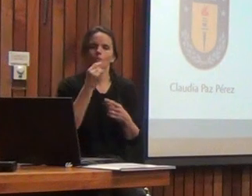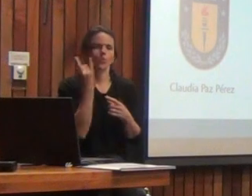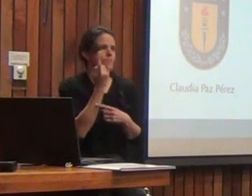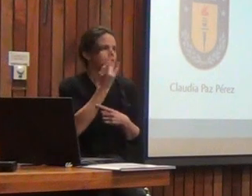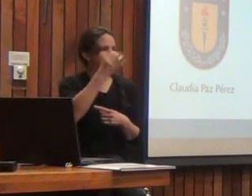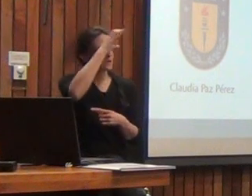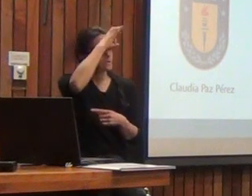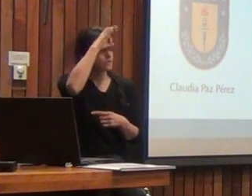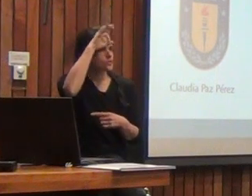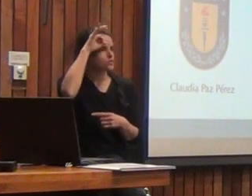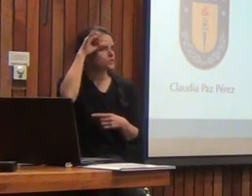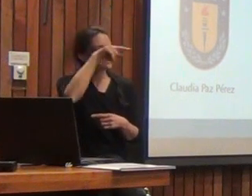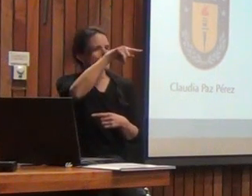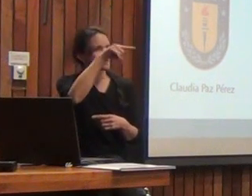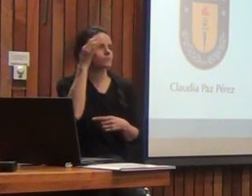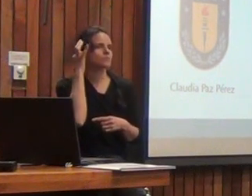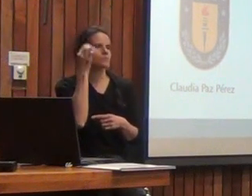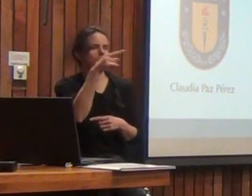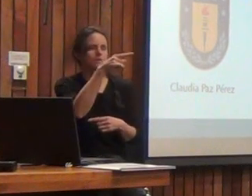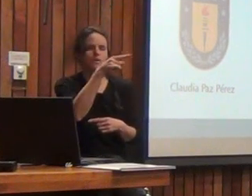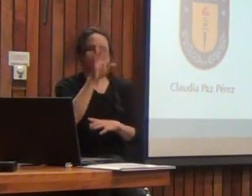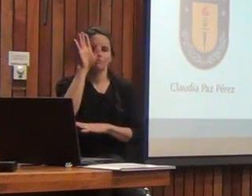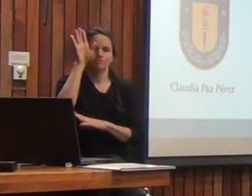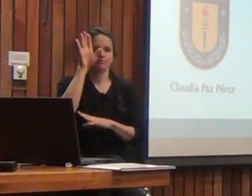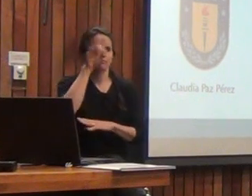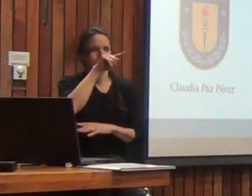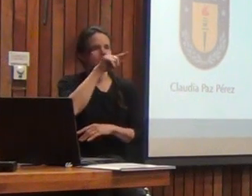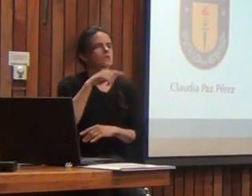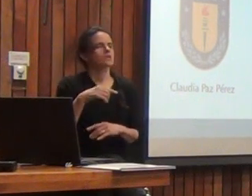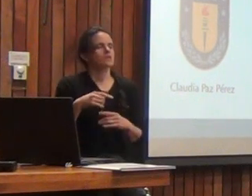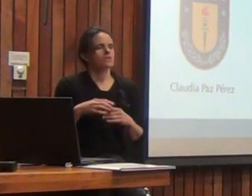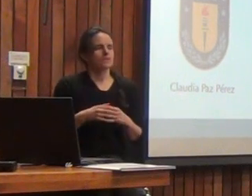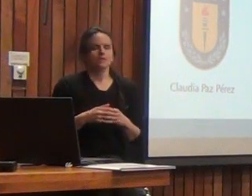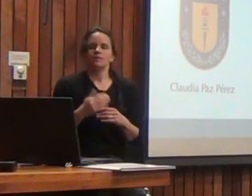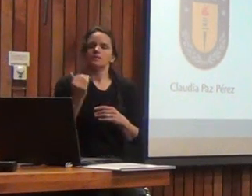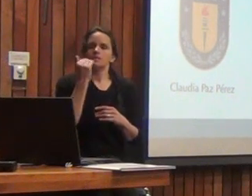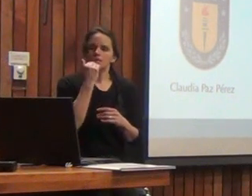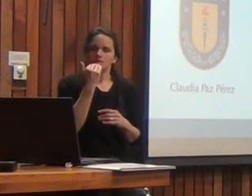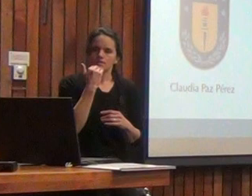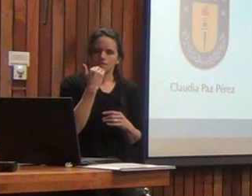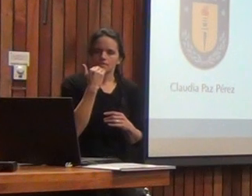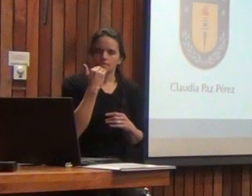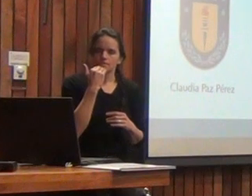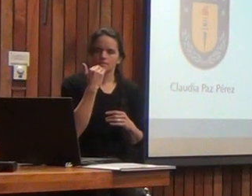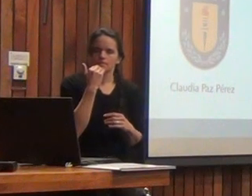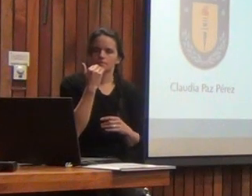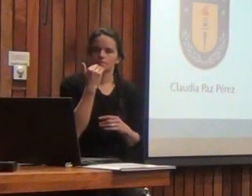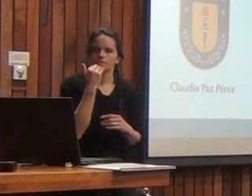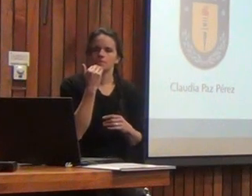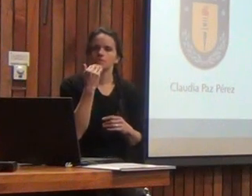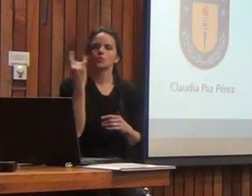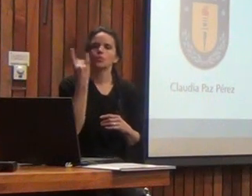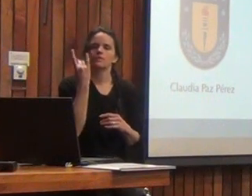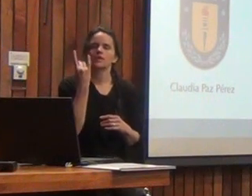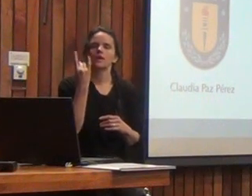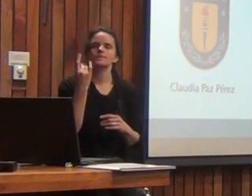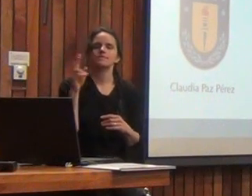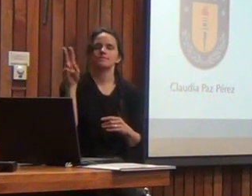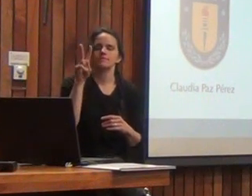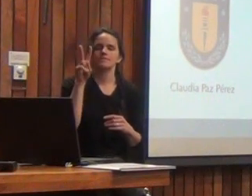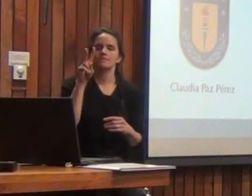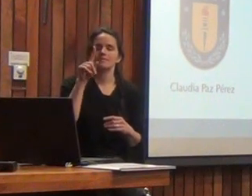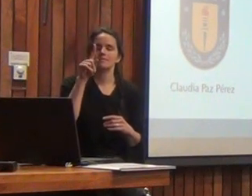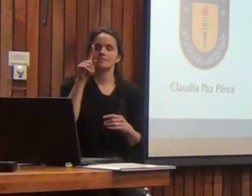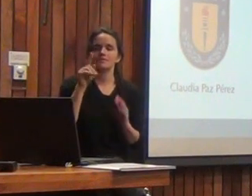¿dónde estás Beatriz? Que no te veo, pero ahí está, ahí está junto con Marcela, y de la Universidad de Sebastián, Patricia